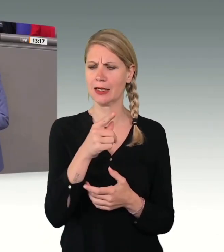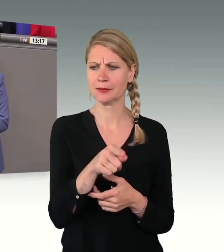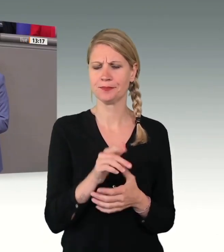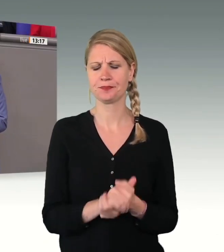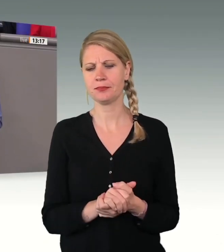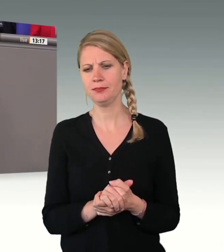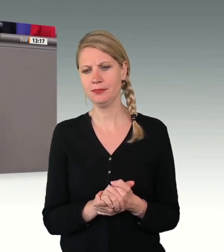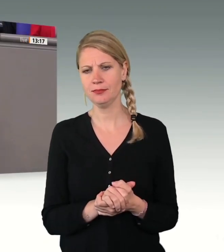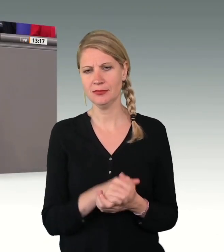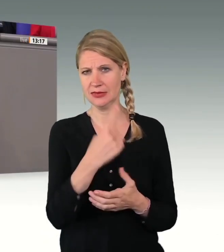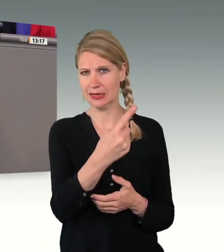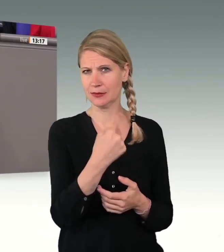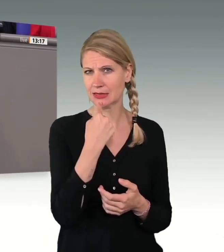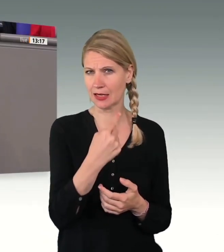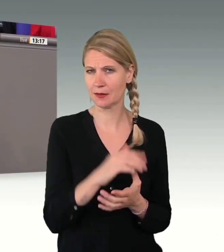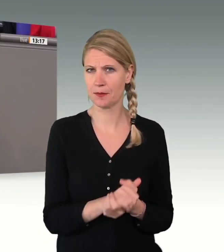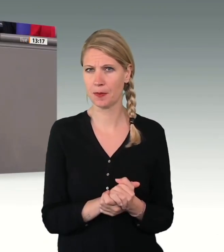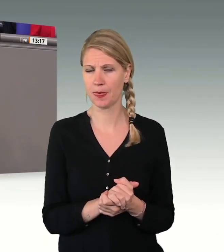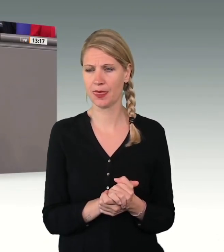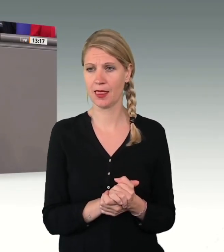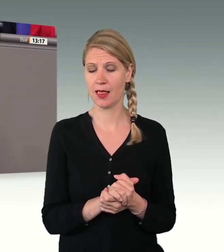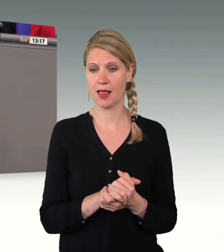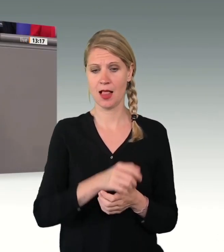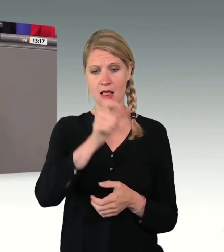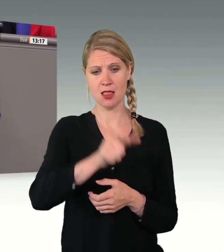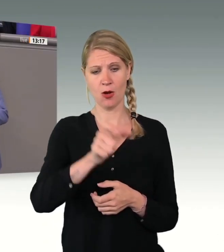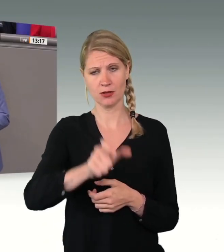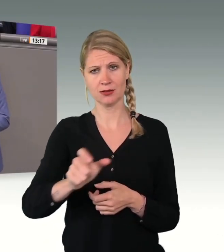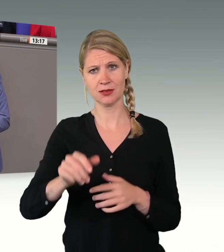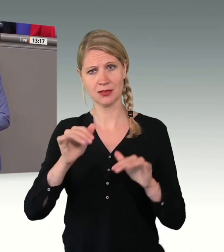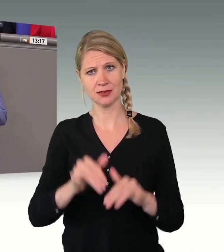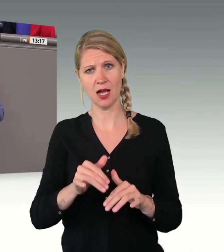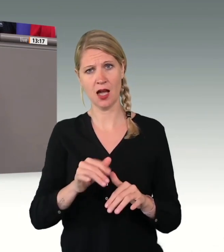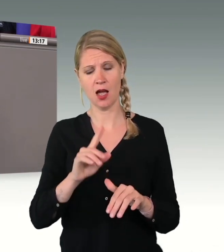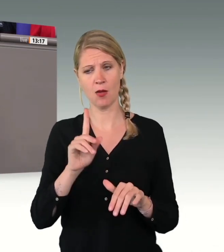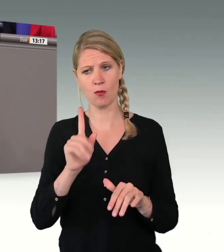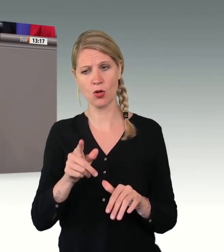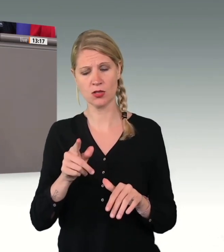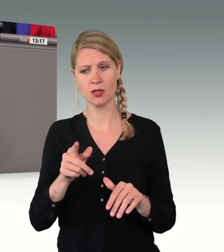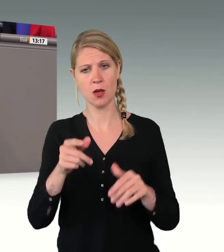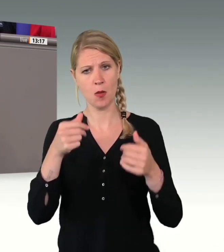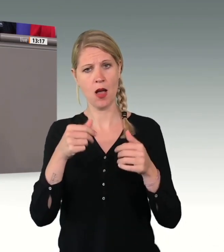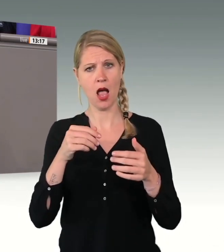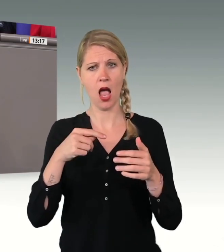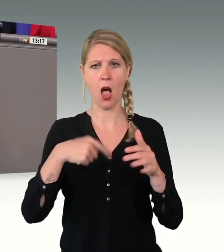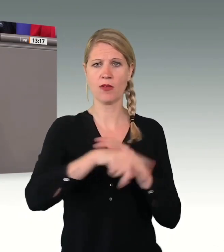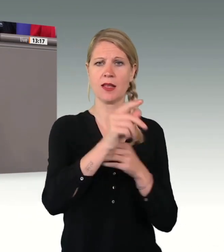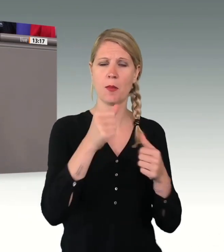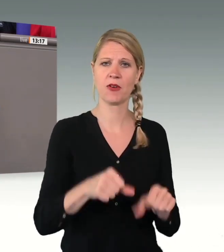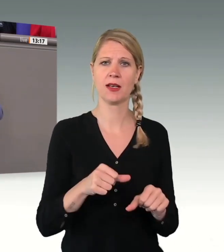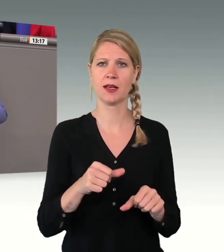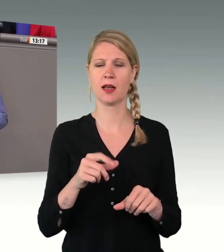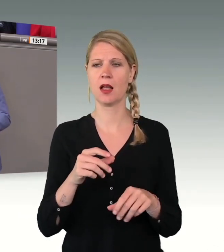die hier sich vollziehbar ausreisepflichtig aufhalten, reduzieren. Sie wollen aber auch möglichst keine Flüchtlinge reinlassen,